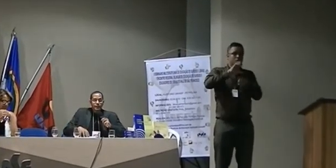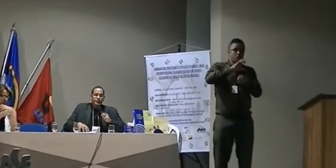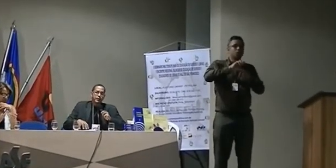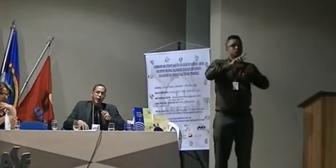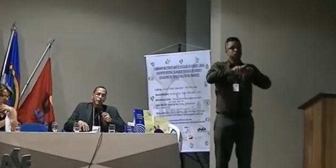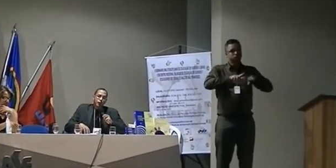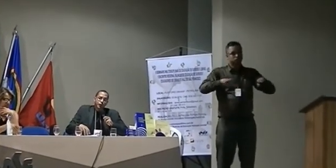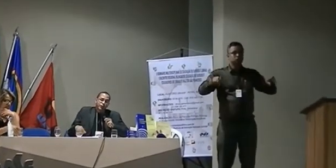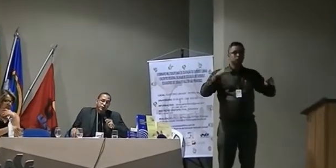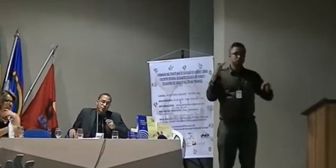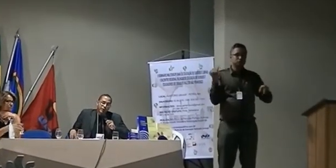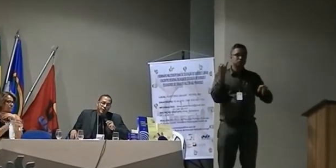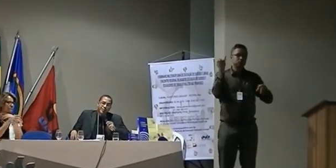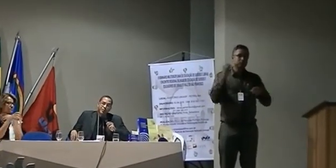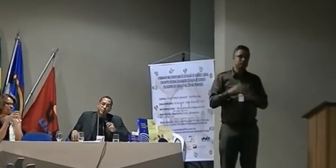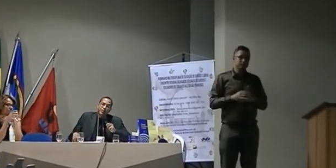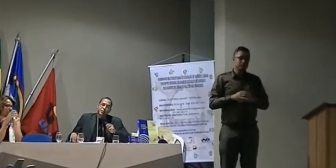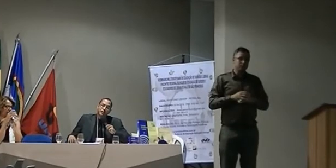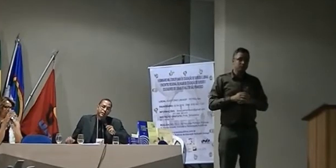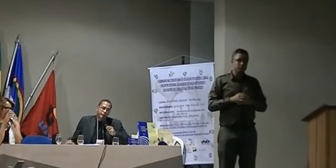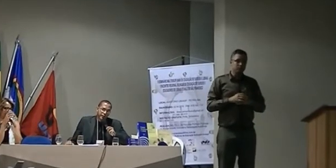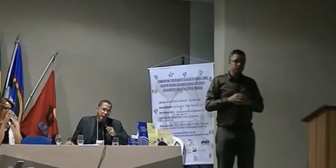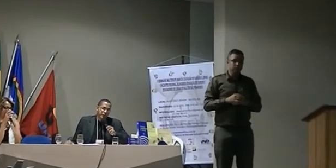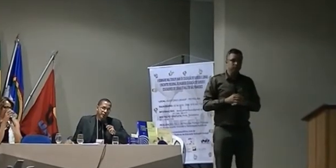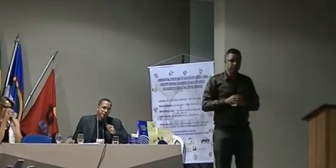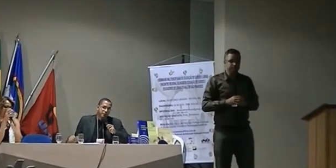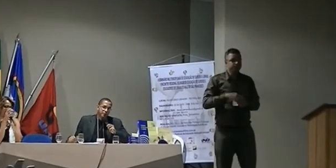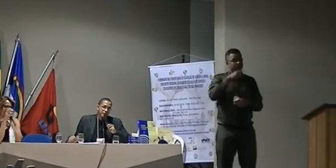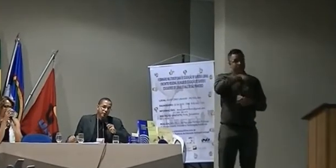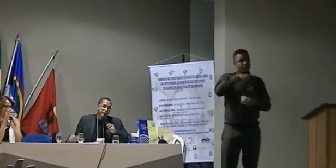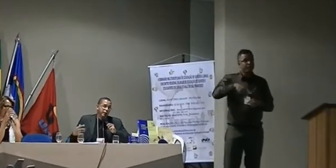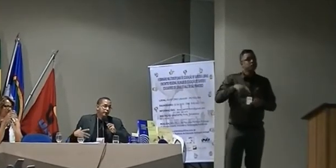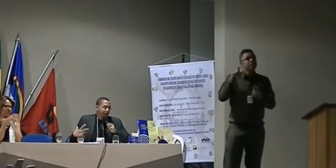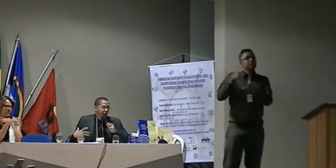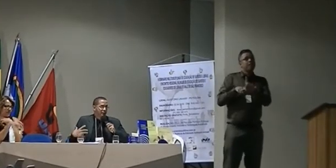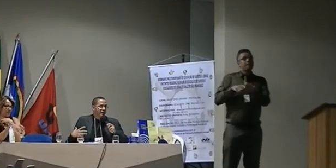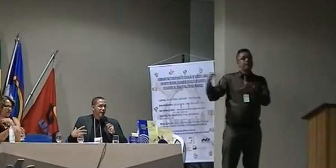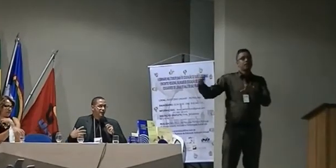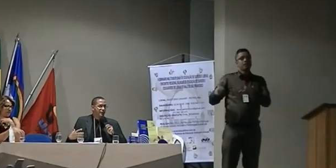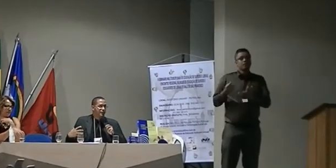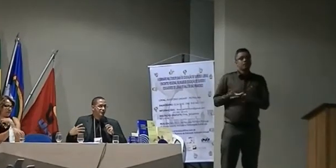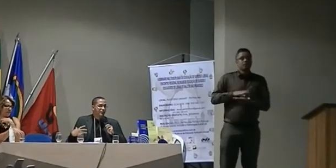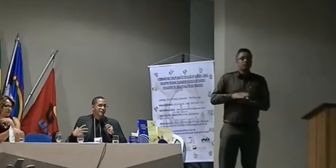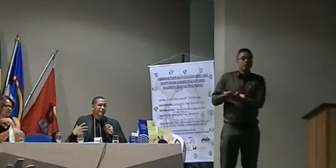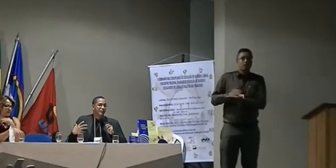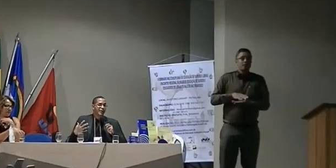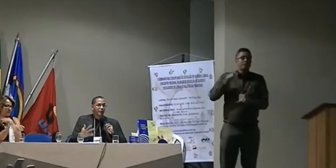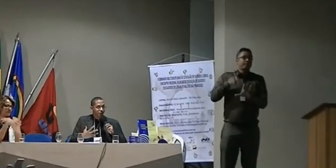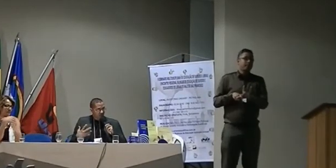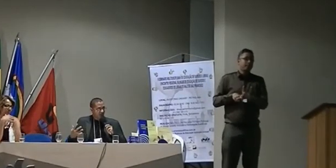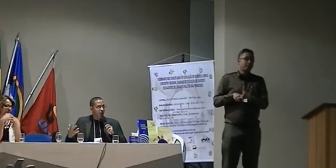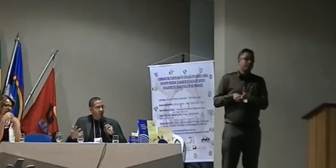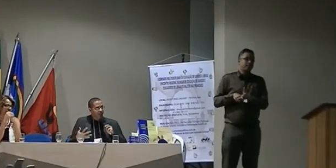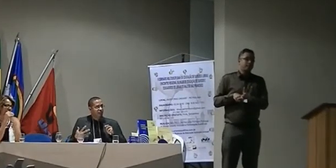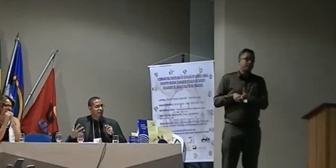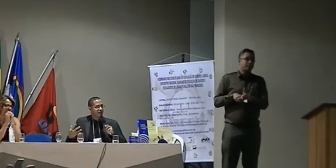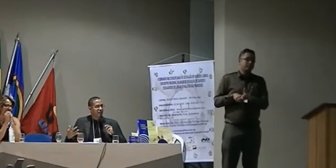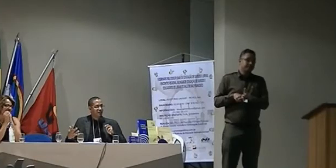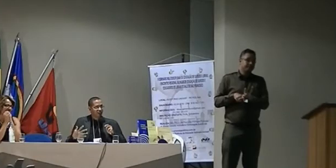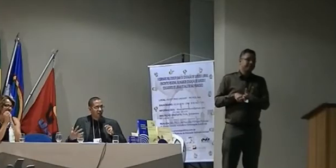seguinte a professora em sua prática está muito dependente do intérprete e o intérprete é ver assim na situação realmente de sala de